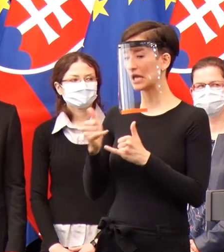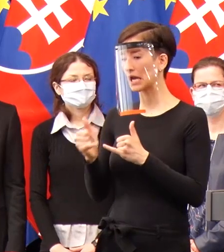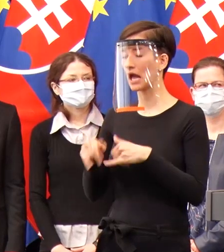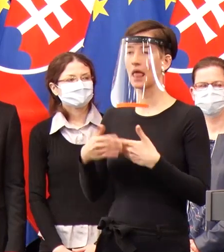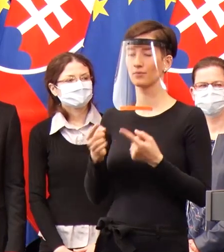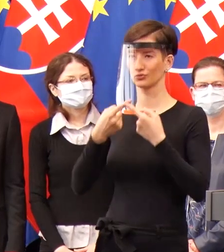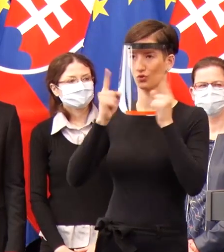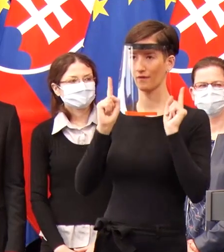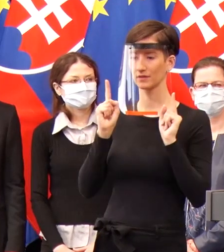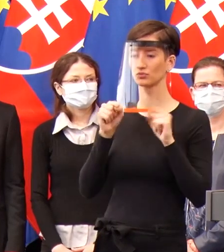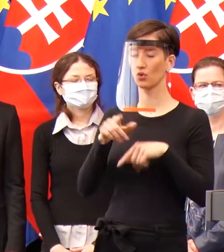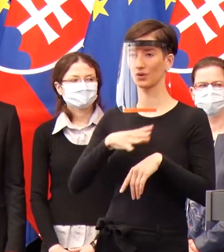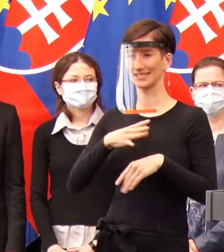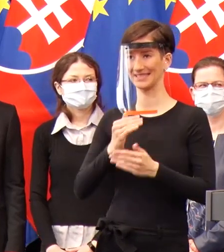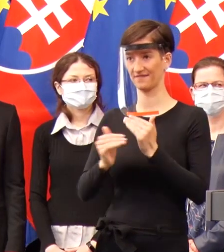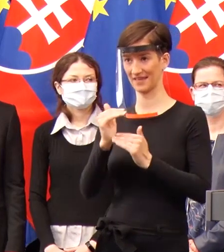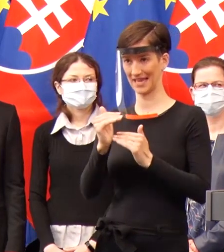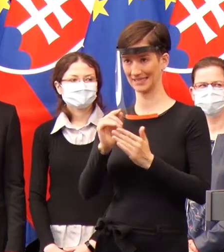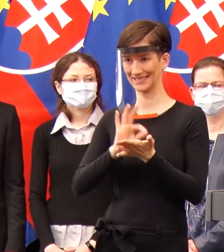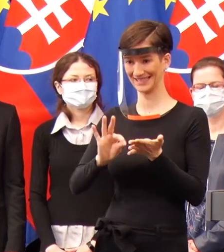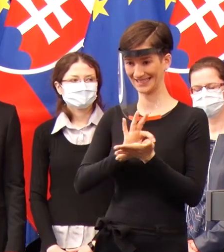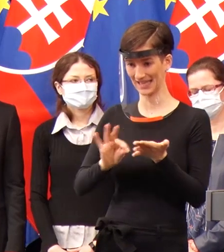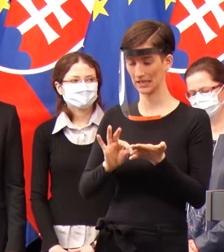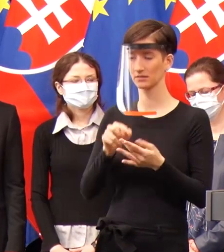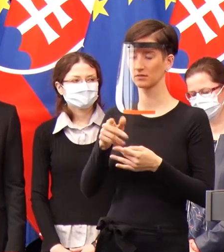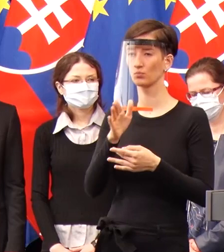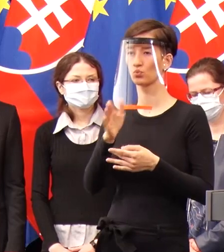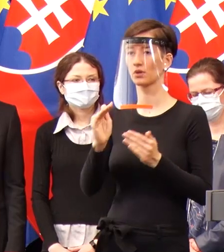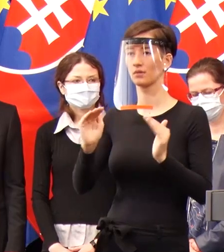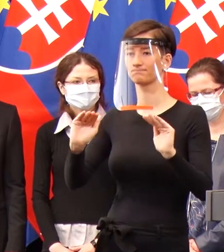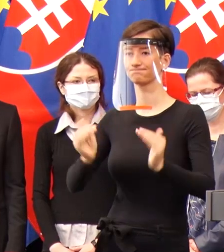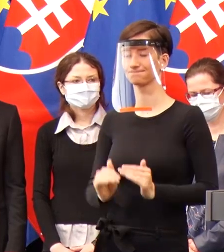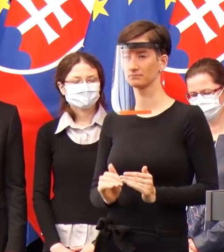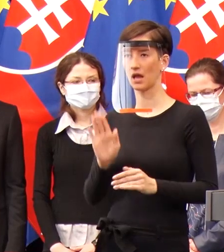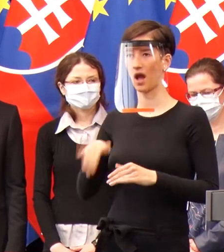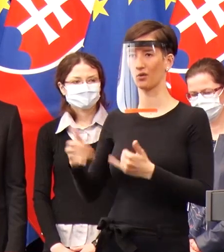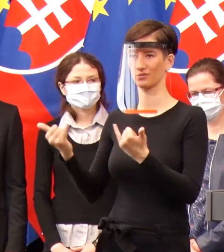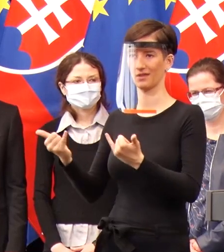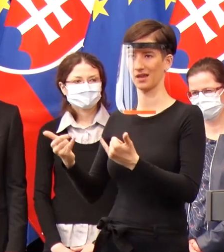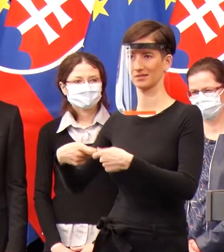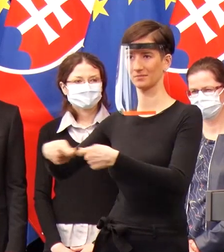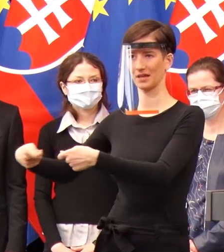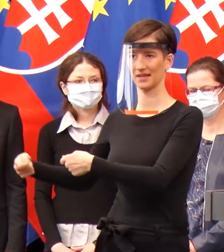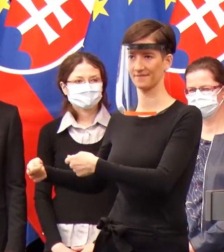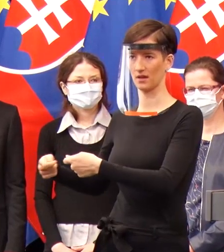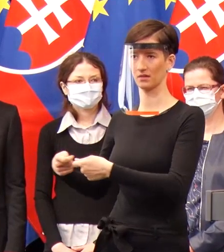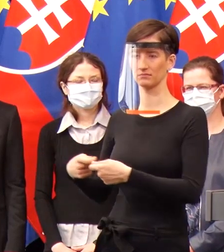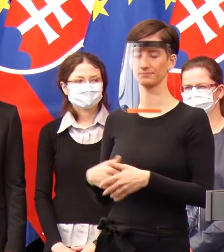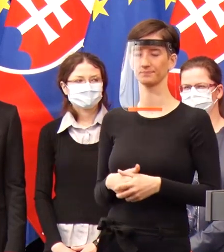bude niekoľkonásobne nižšia, ako sú dnes ceny na trhu. A vieme povedať aspoň rádova, koľko to je?